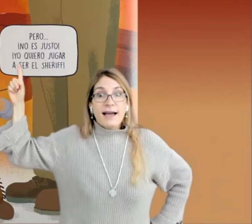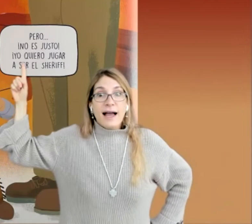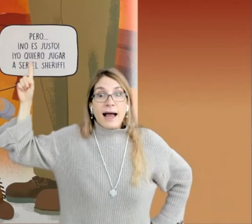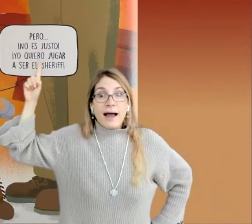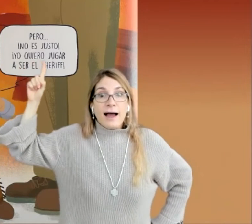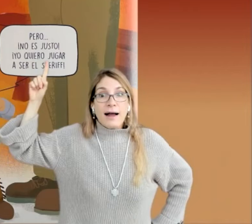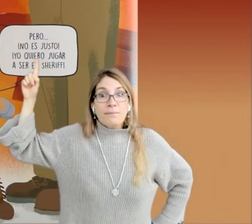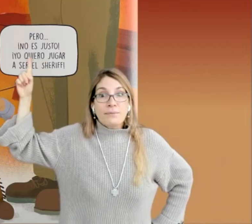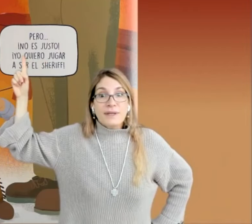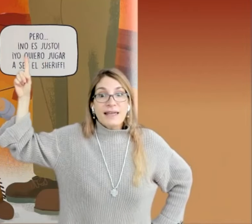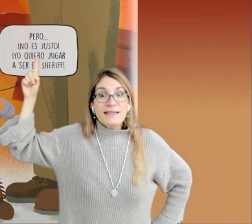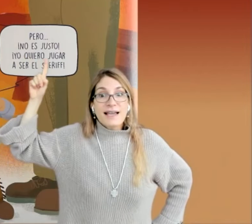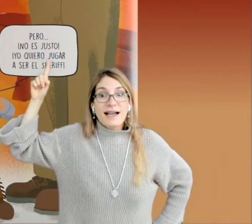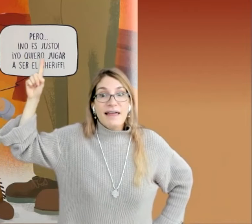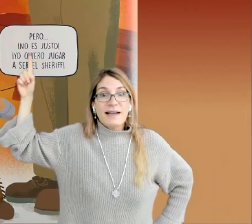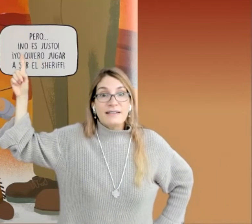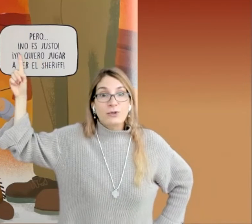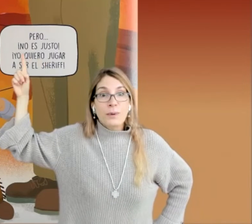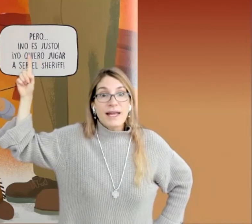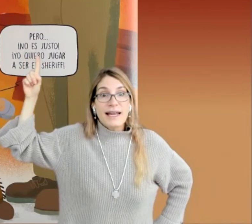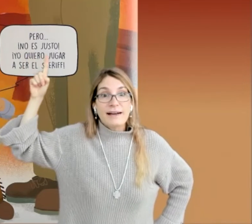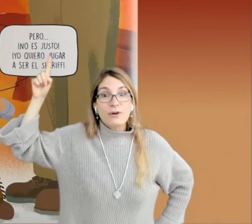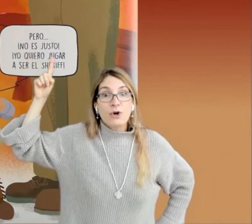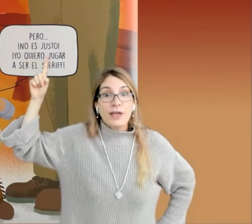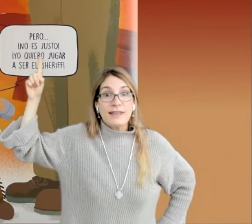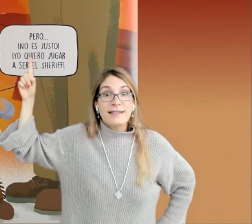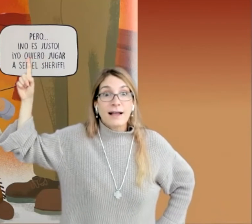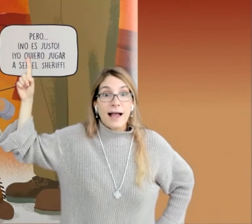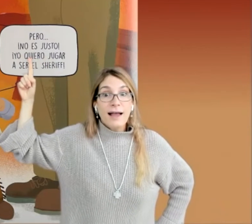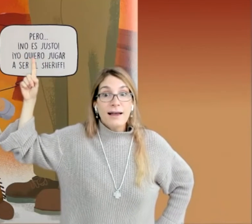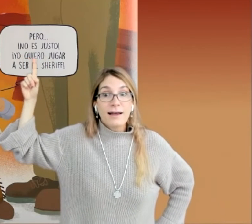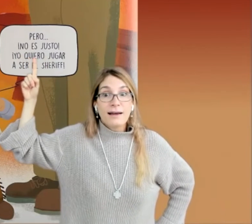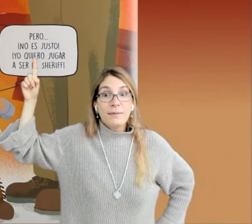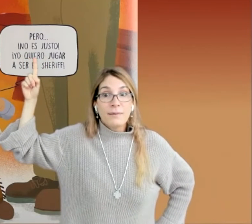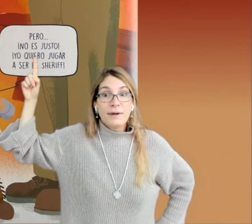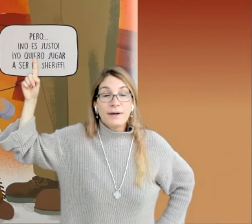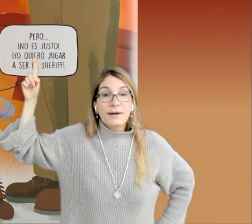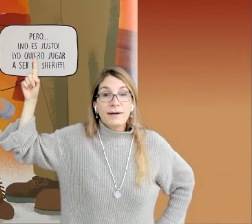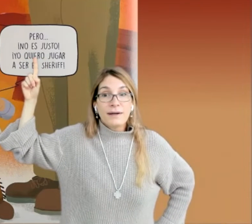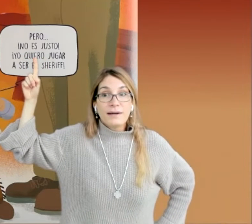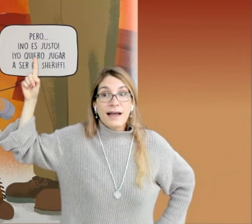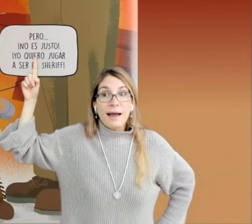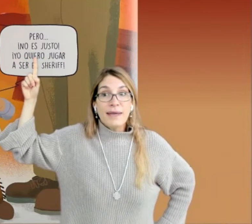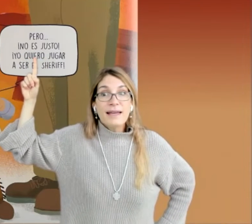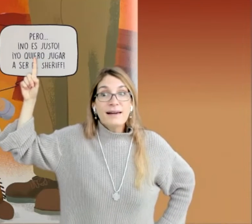acá? ¿Qué dice acá, Dalis? ¿Tú puedes leernos lo que dice acá? ¡Mis! A ver...